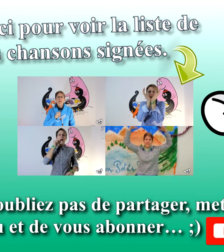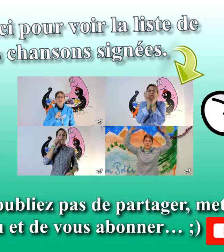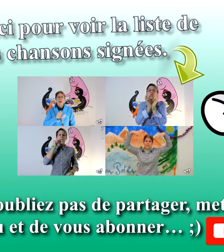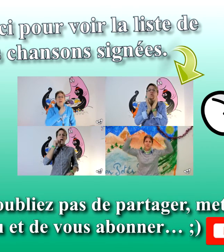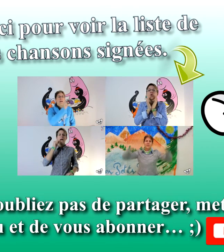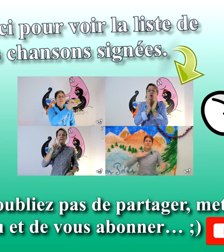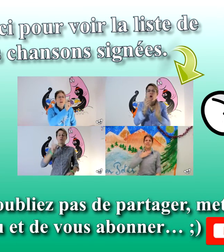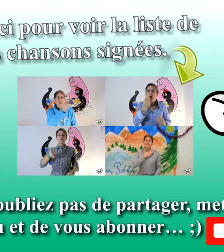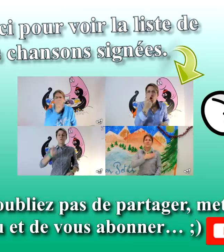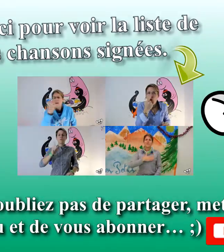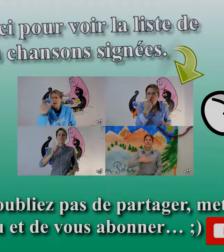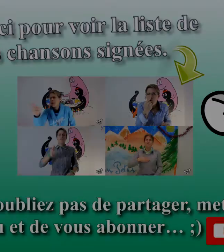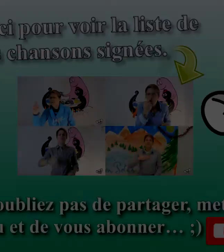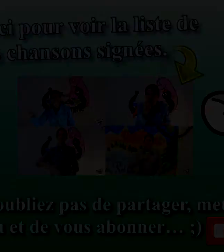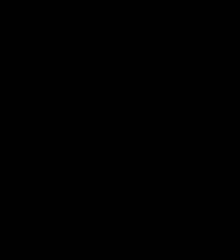C'est